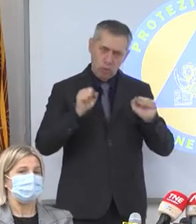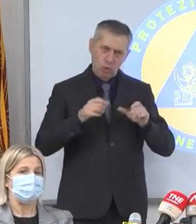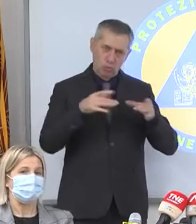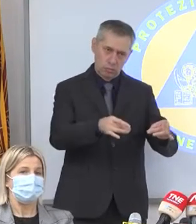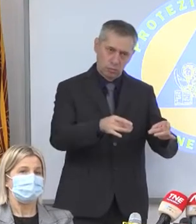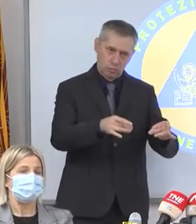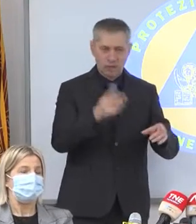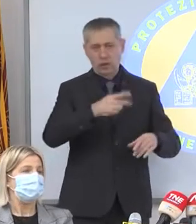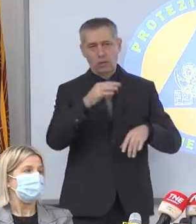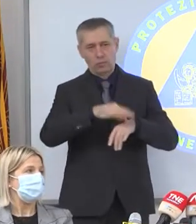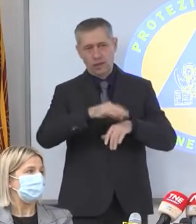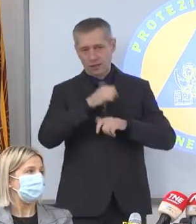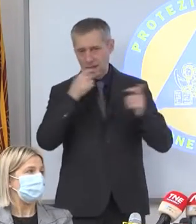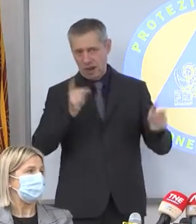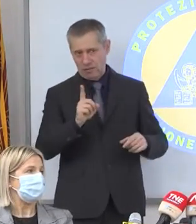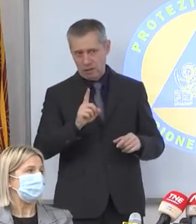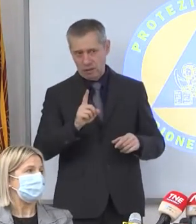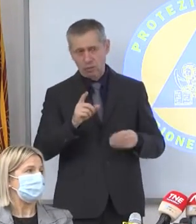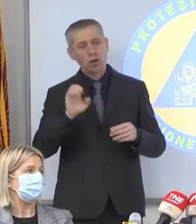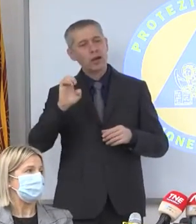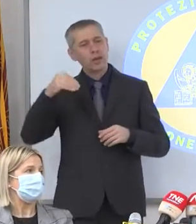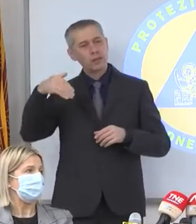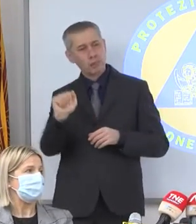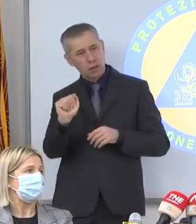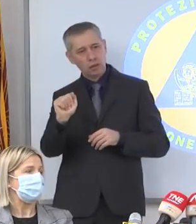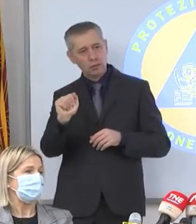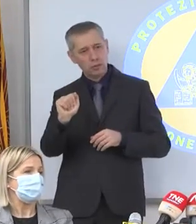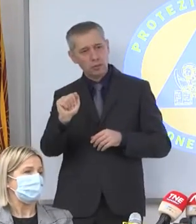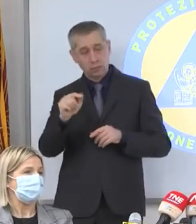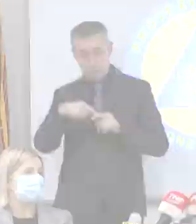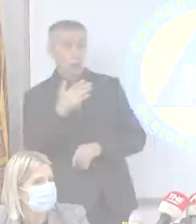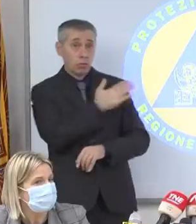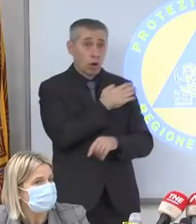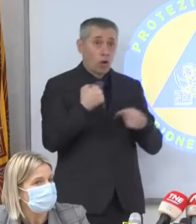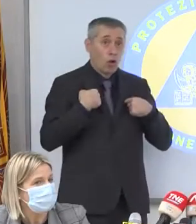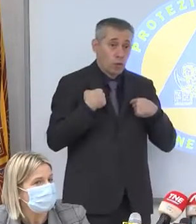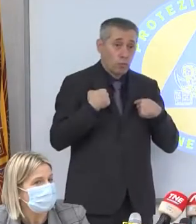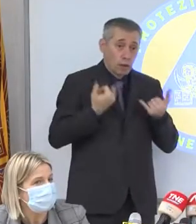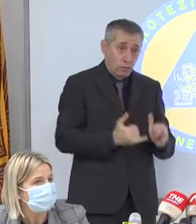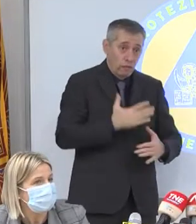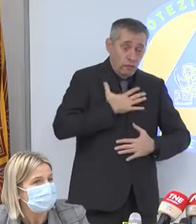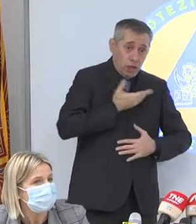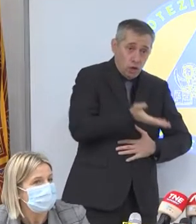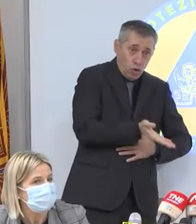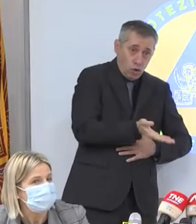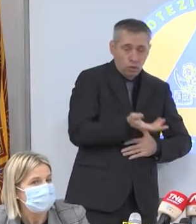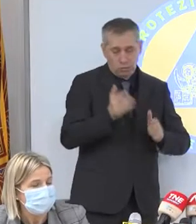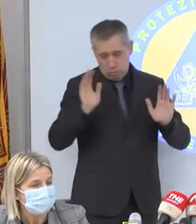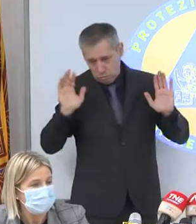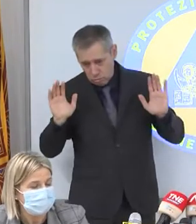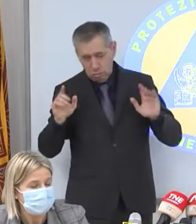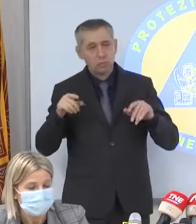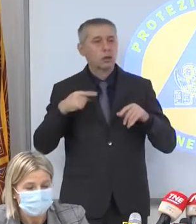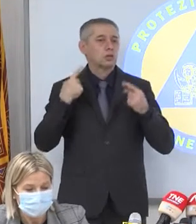L'EMA, che ho sentito stamattina, prenderà la decisione il 29 di novembre. Una decisione arriverà e noi